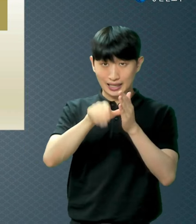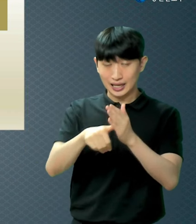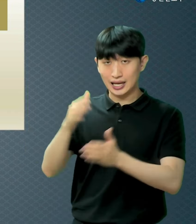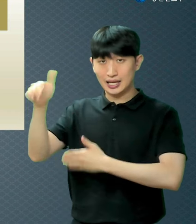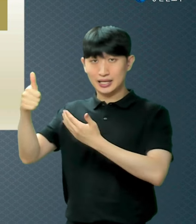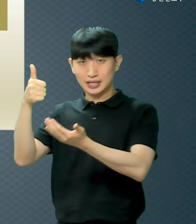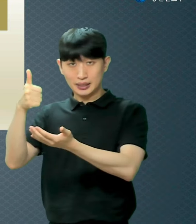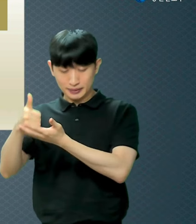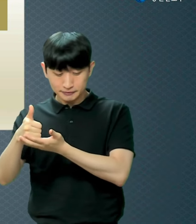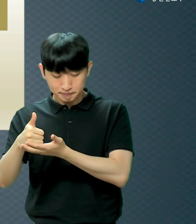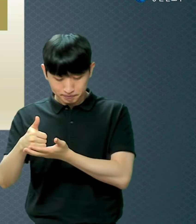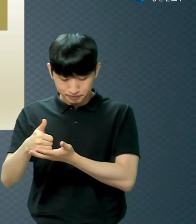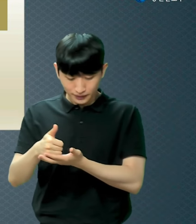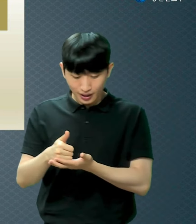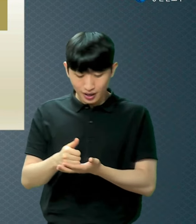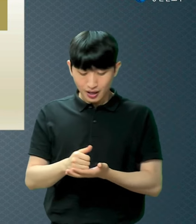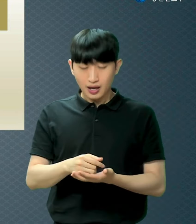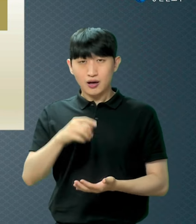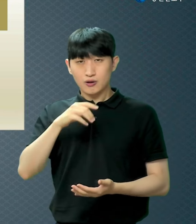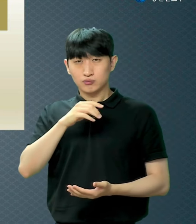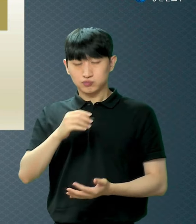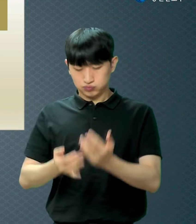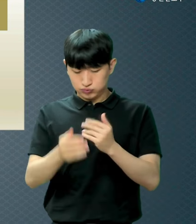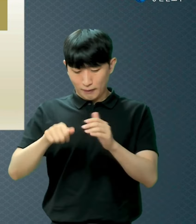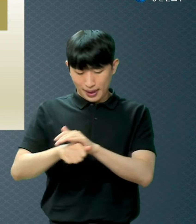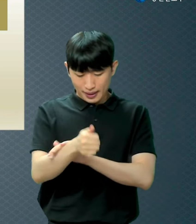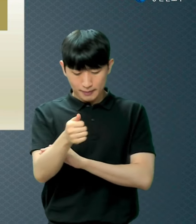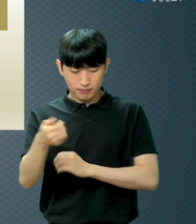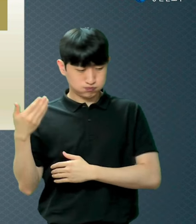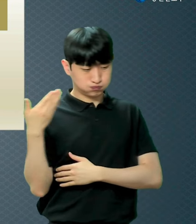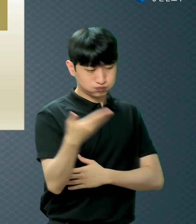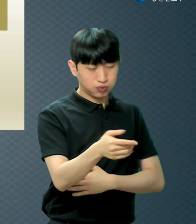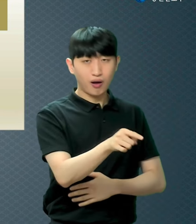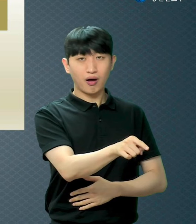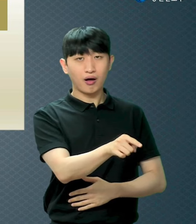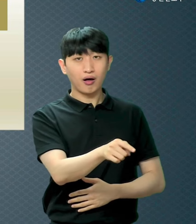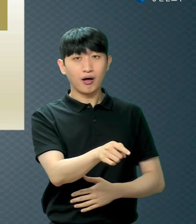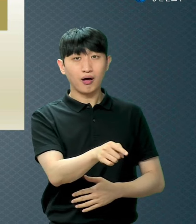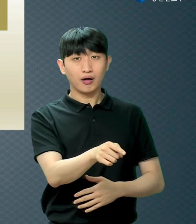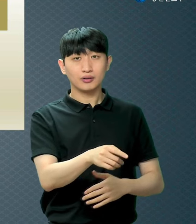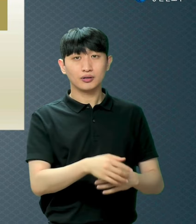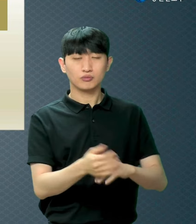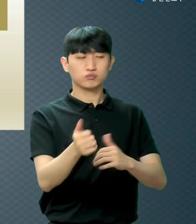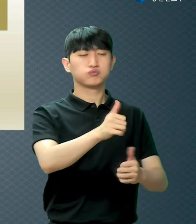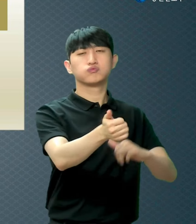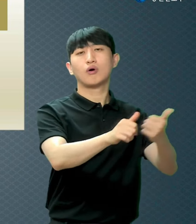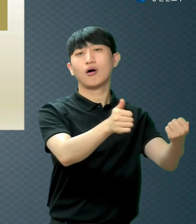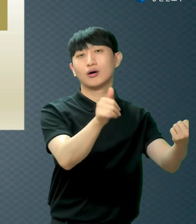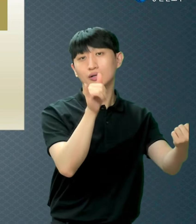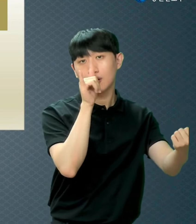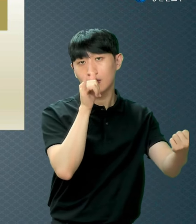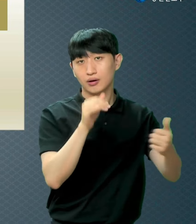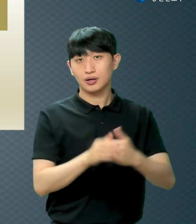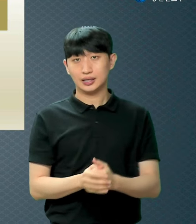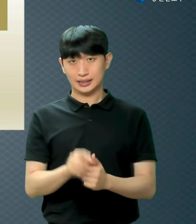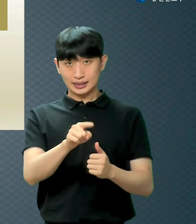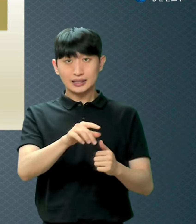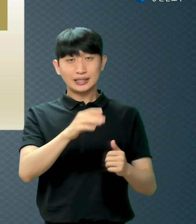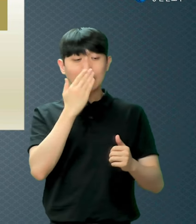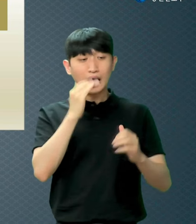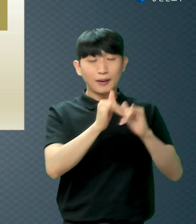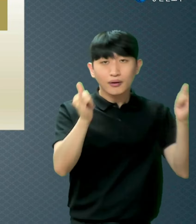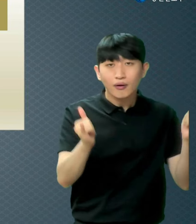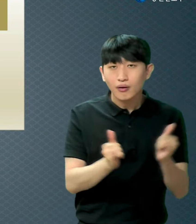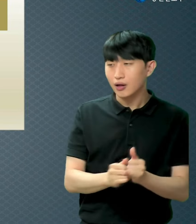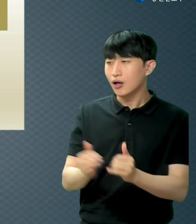많은 사람들이 죽고 죽어가고 있어요 그러니까 사람들이 모세한테 와가지고 우리 잘못했다